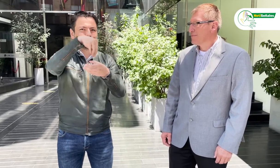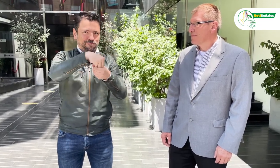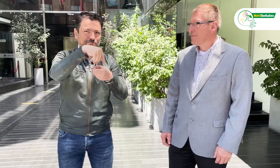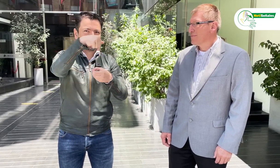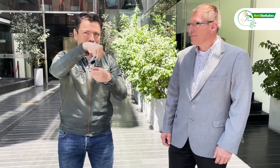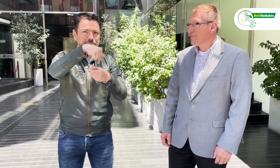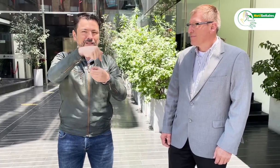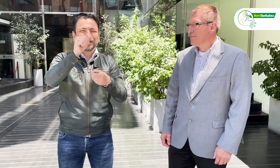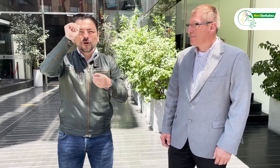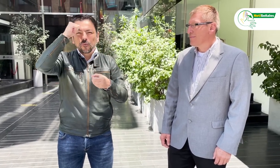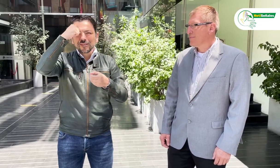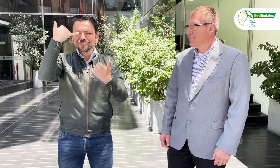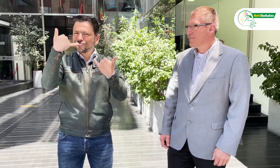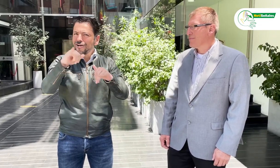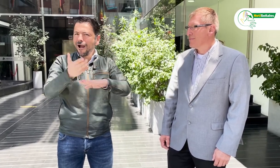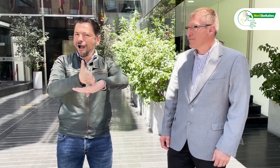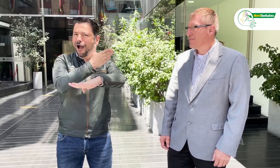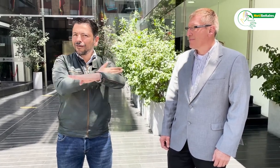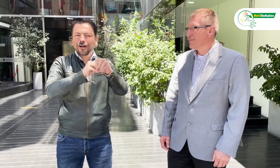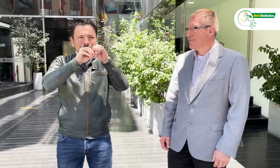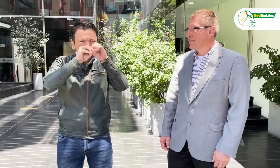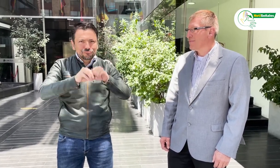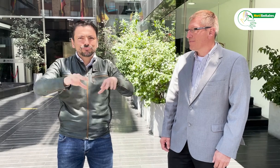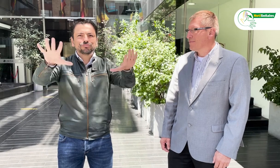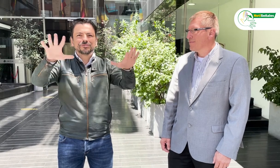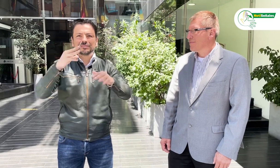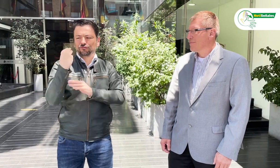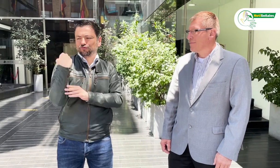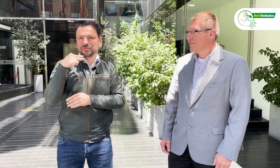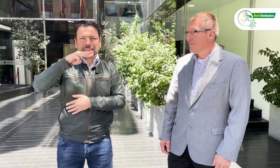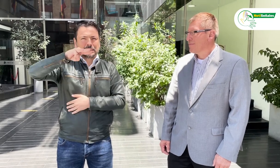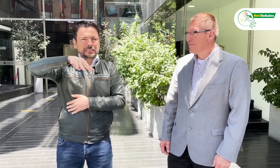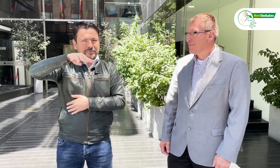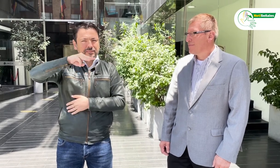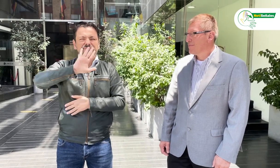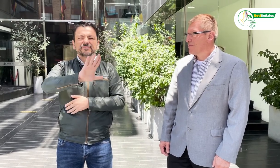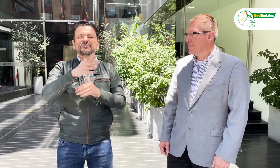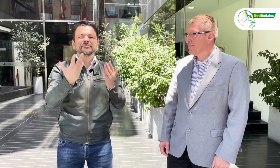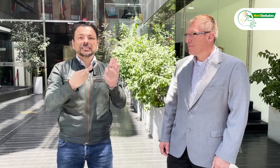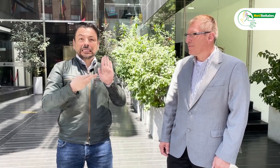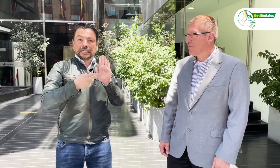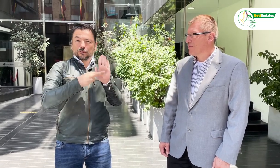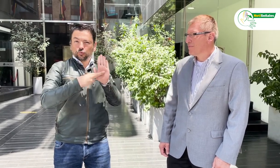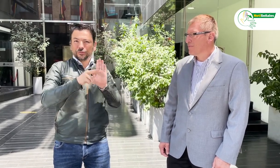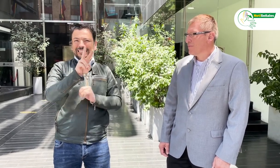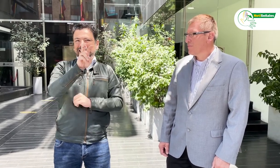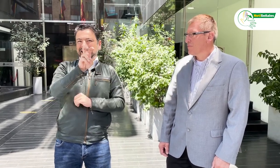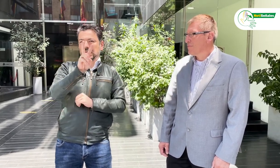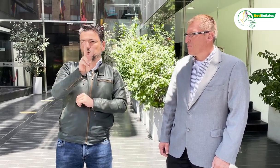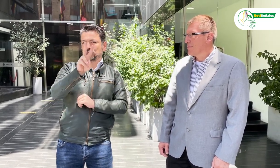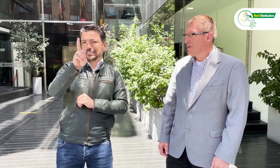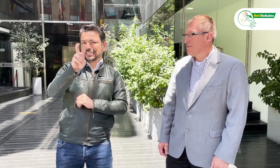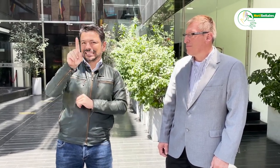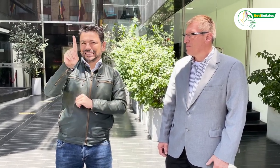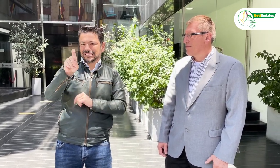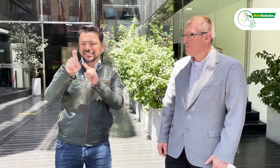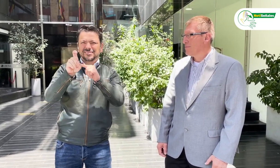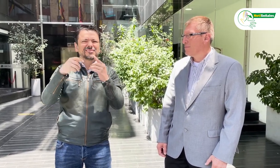Esta entidad hace tres meses expidió la resolución 7276 en relación a los sistemas de acceso a la